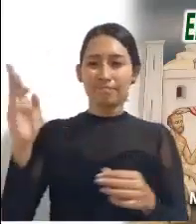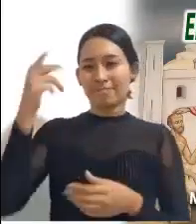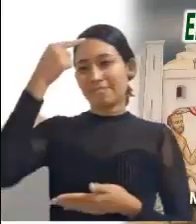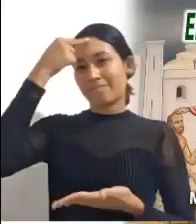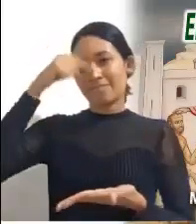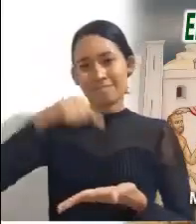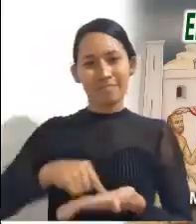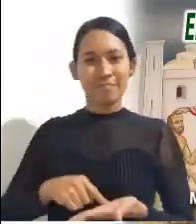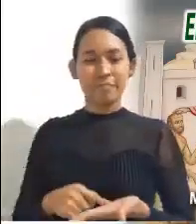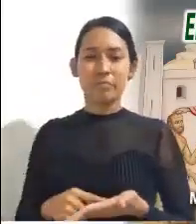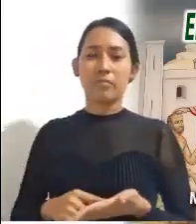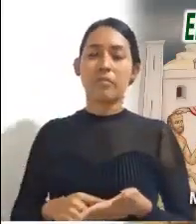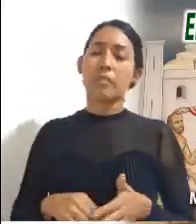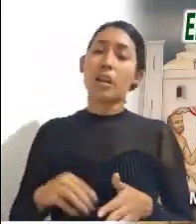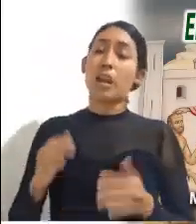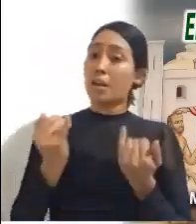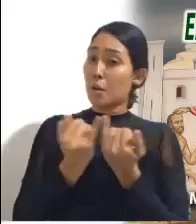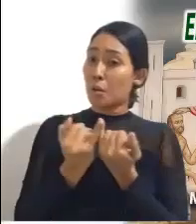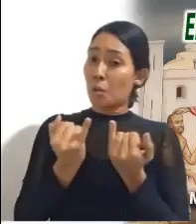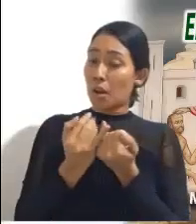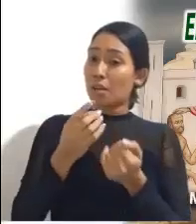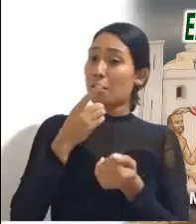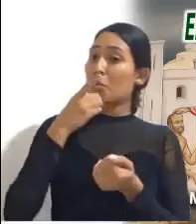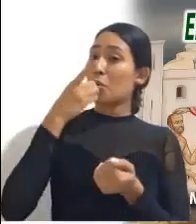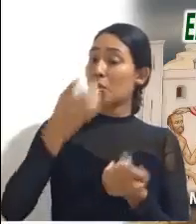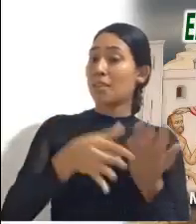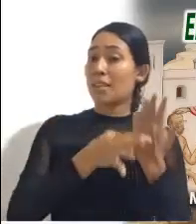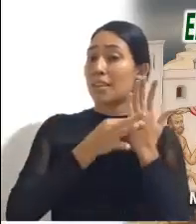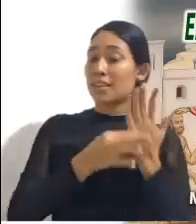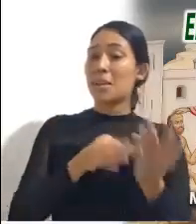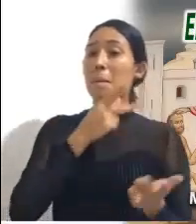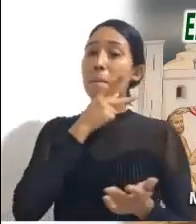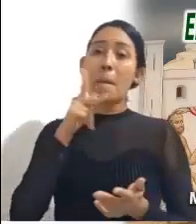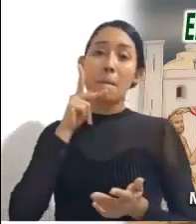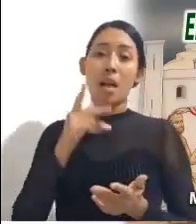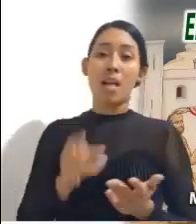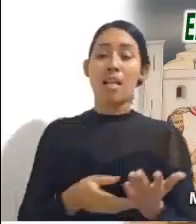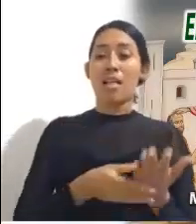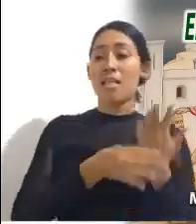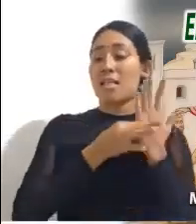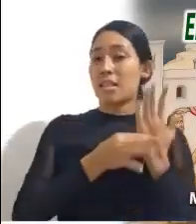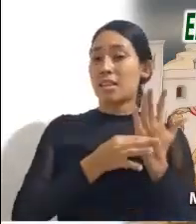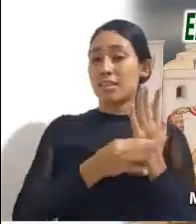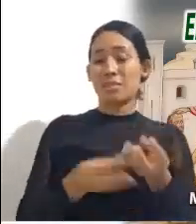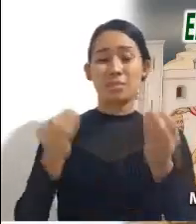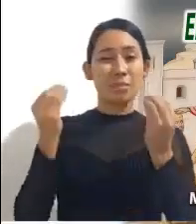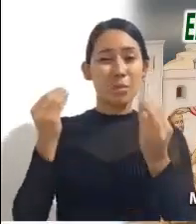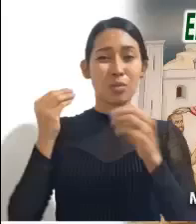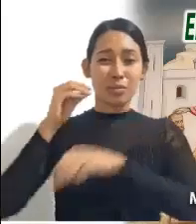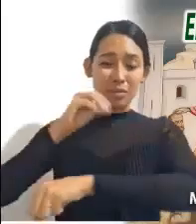la diferencia de credo. Como nos lo hace notar el Papa en su declaración, dignitas infinita,